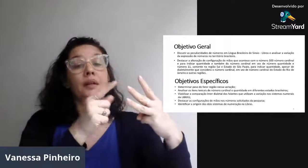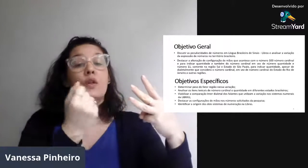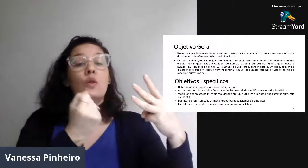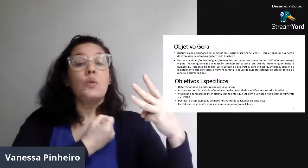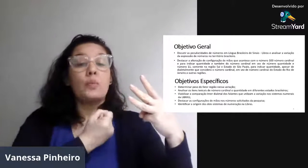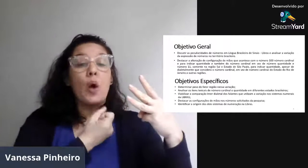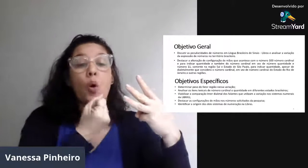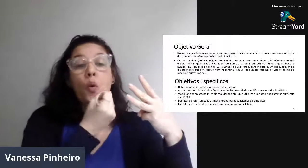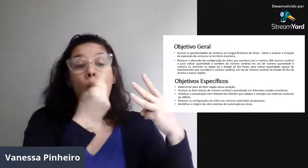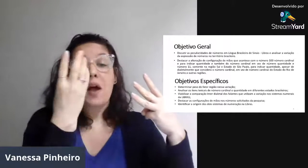né?